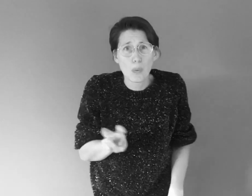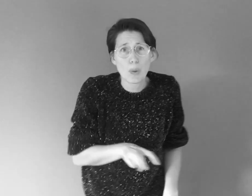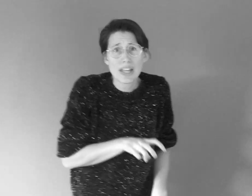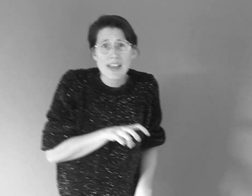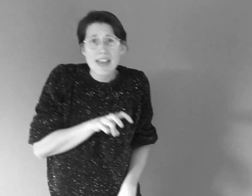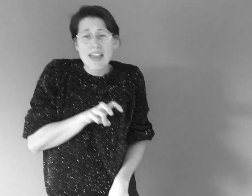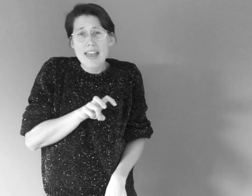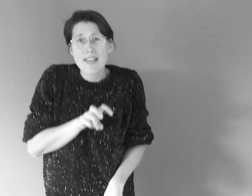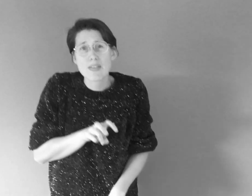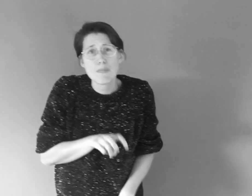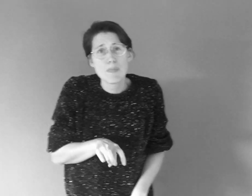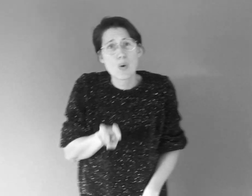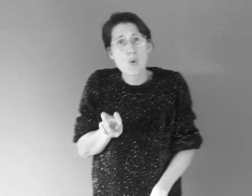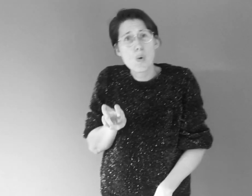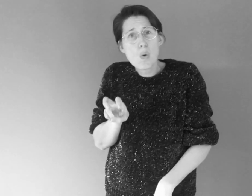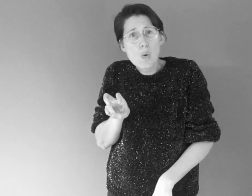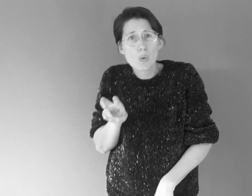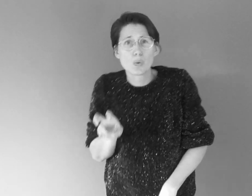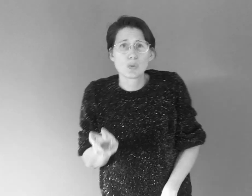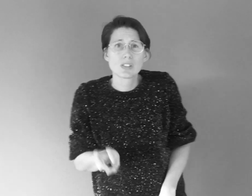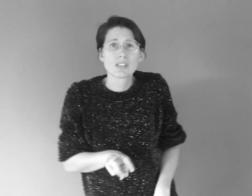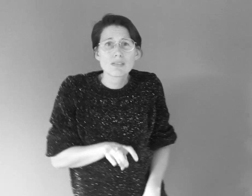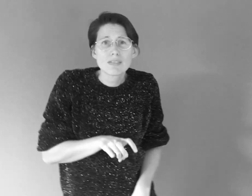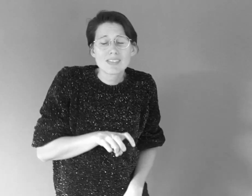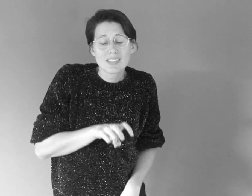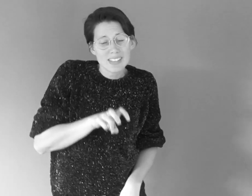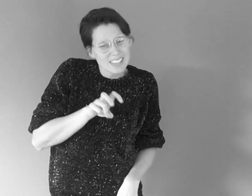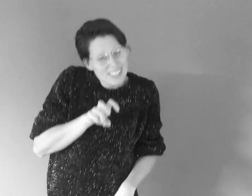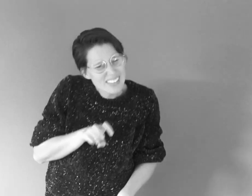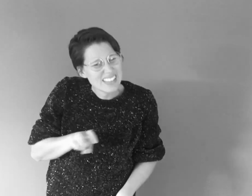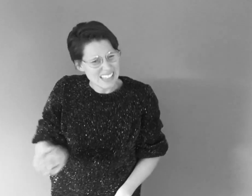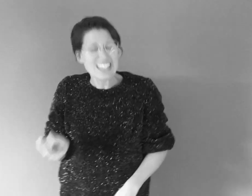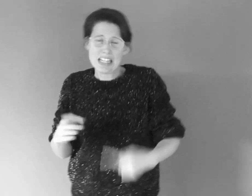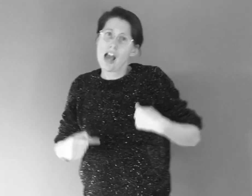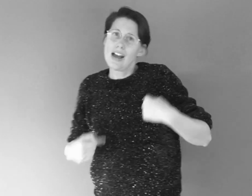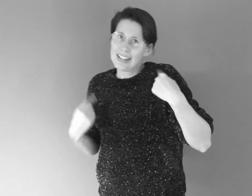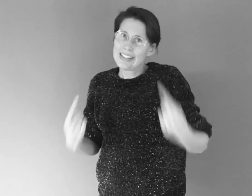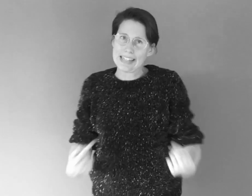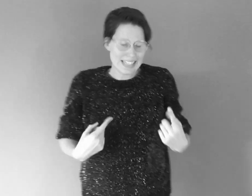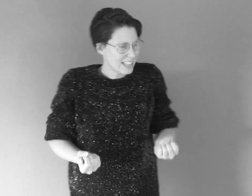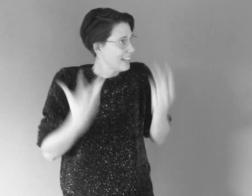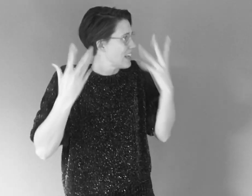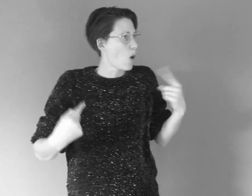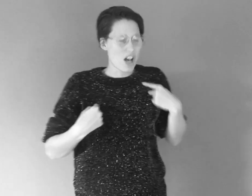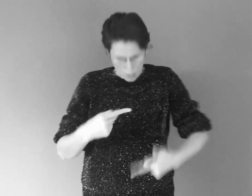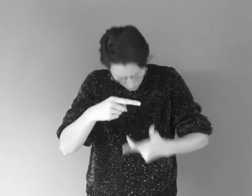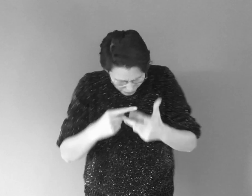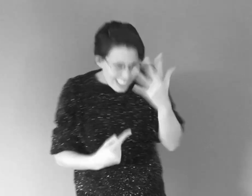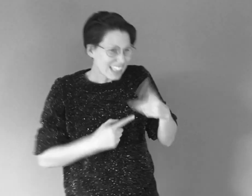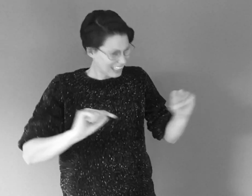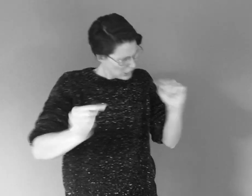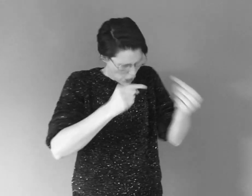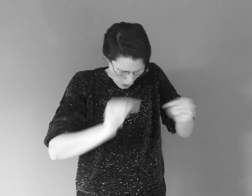in moest. Dan is het ineens alsof iedere